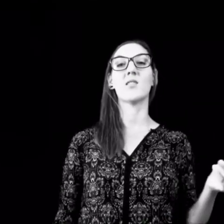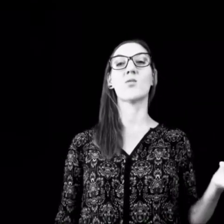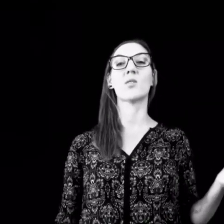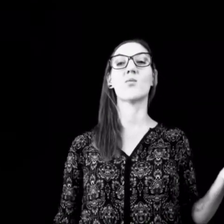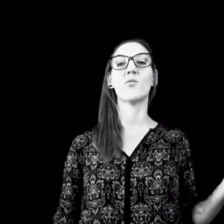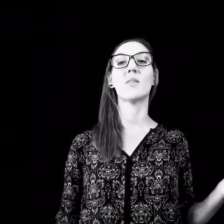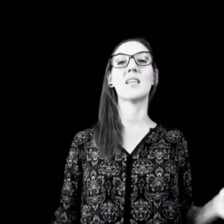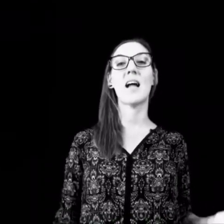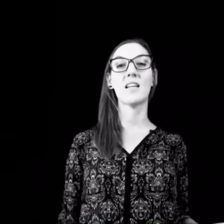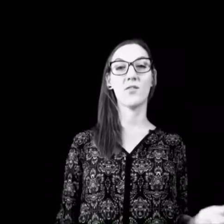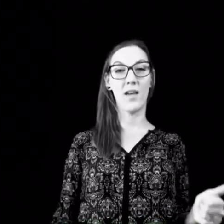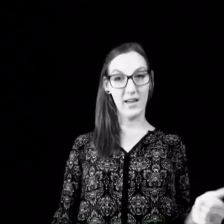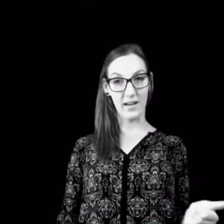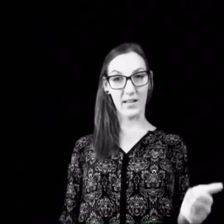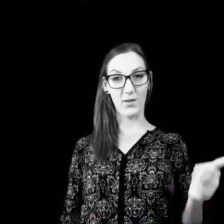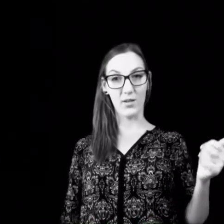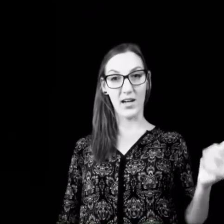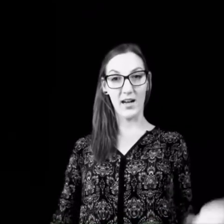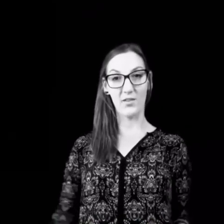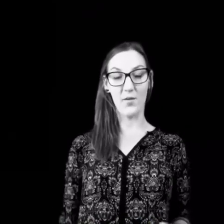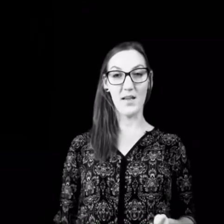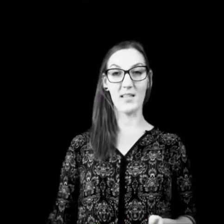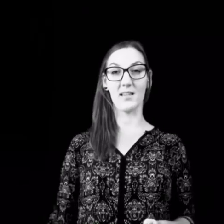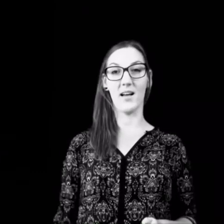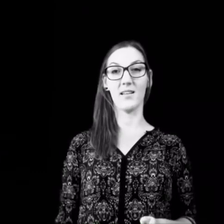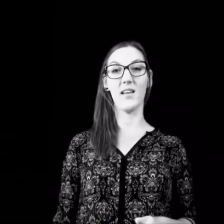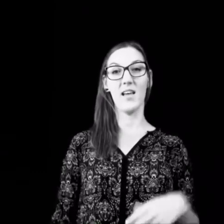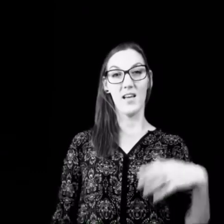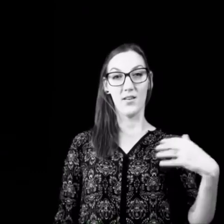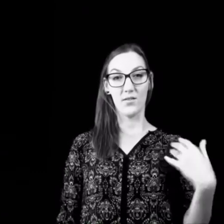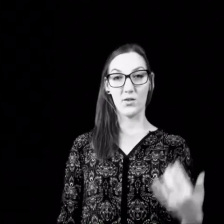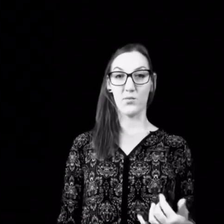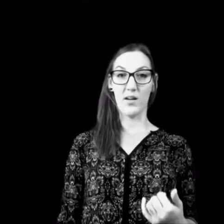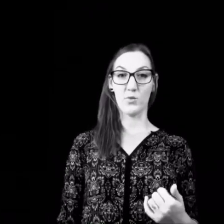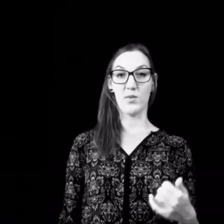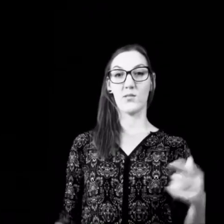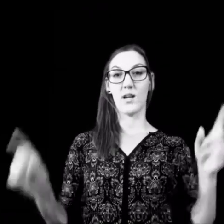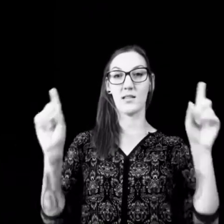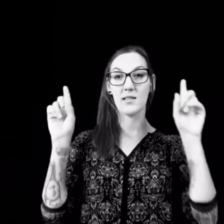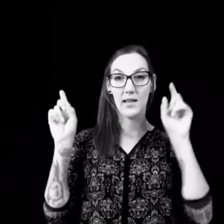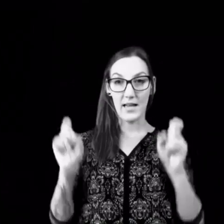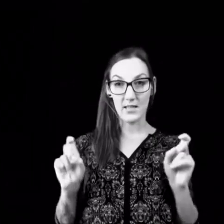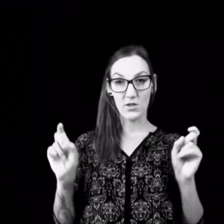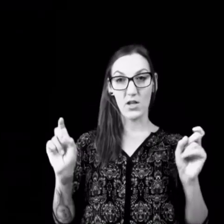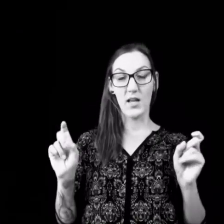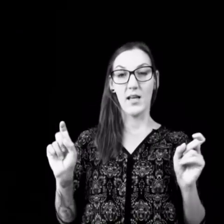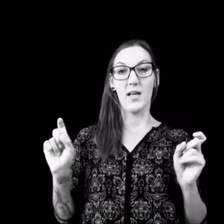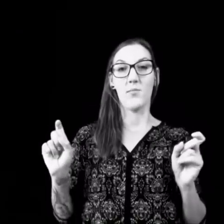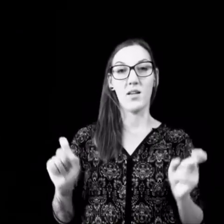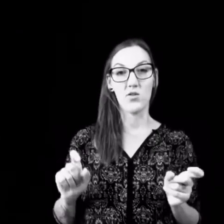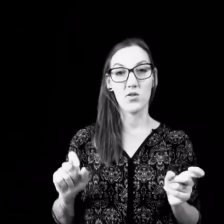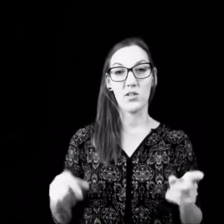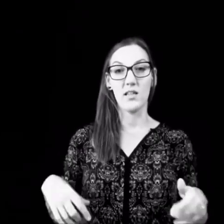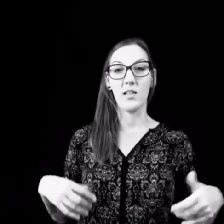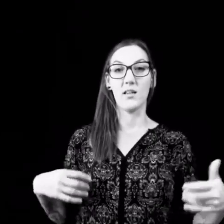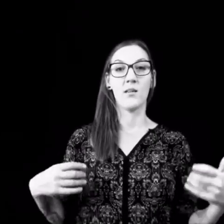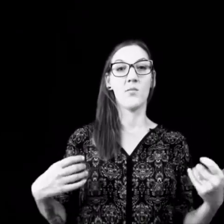Situation für mich gar nicht verändern kann oder gar nicht verbessern kann, wie zum Beispiel so ganz klassisch Menschen, die in einem